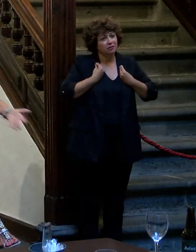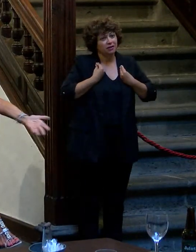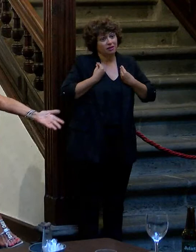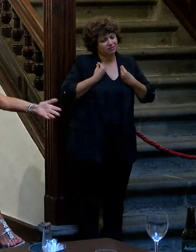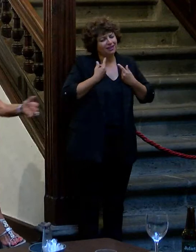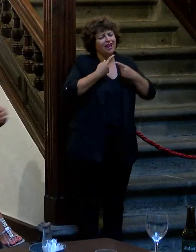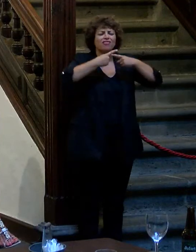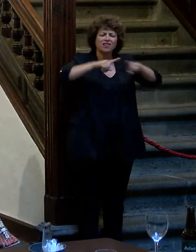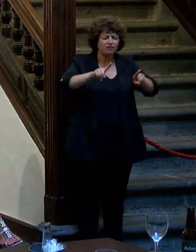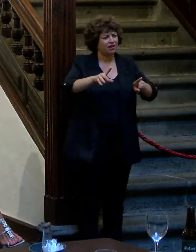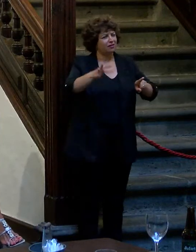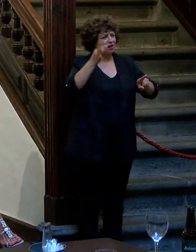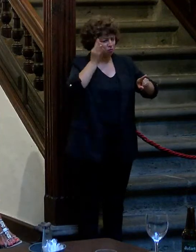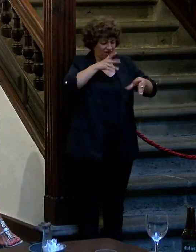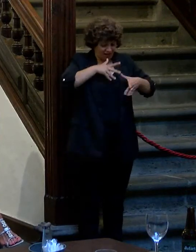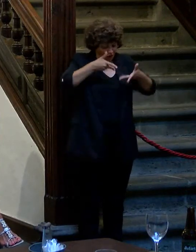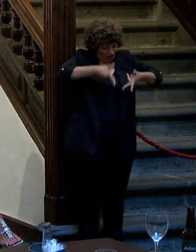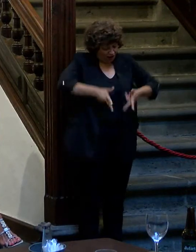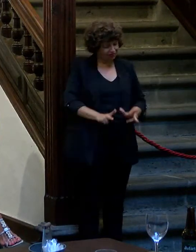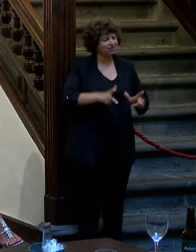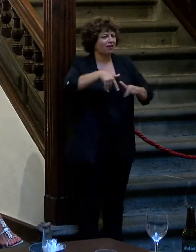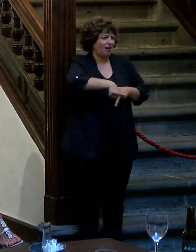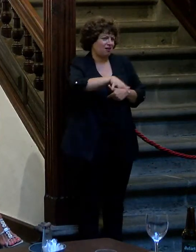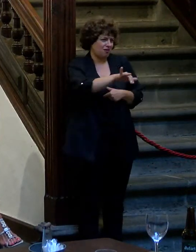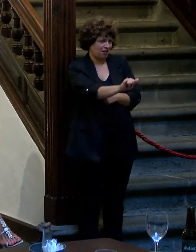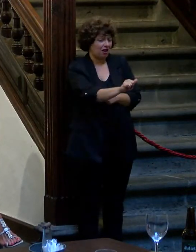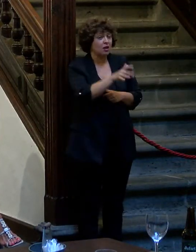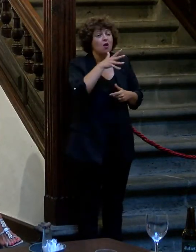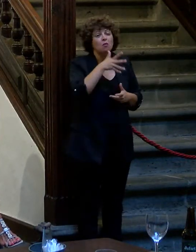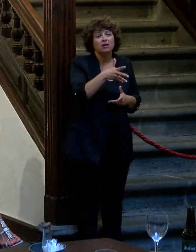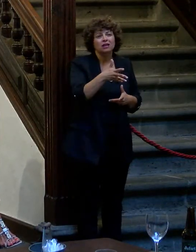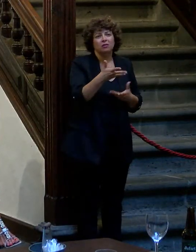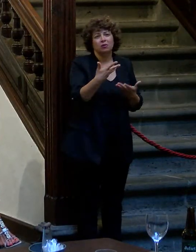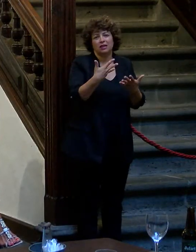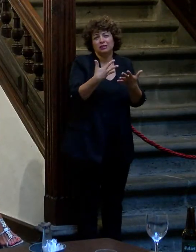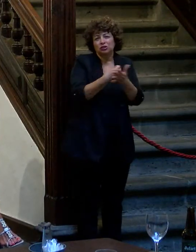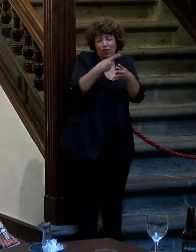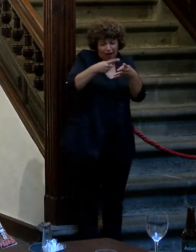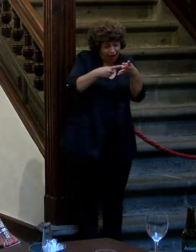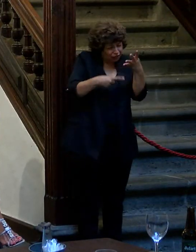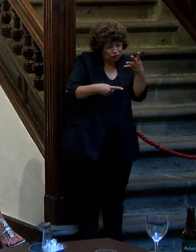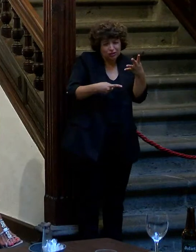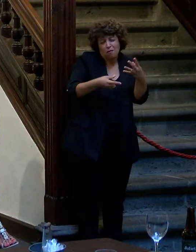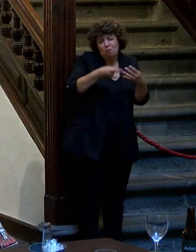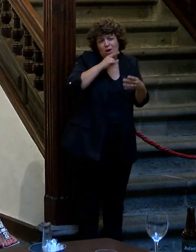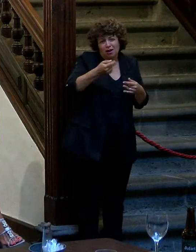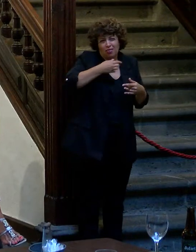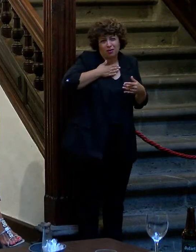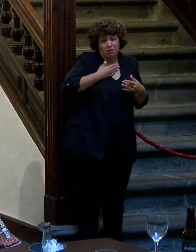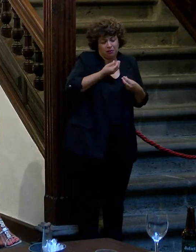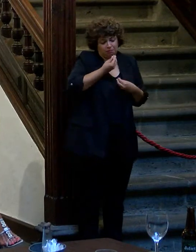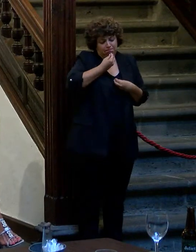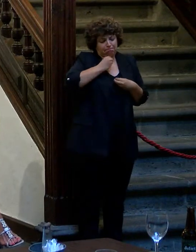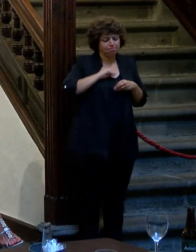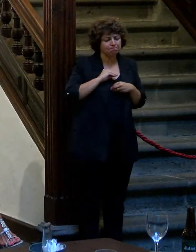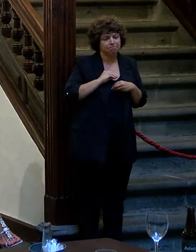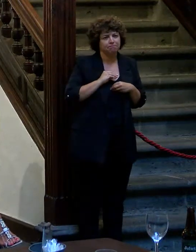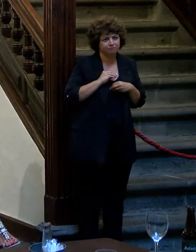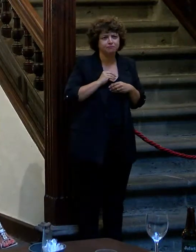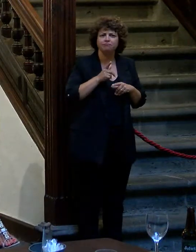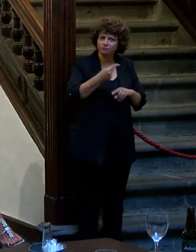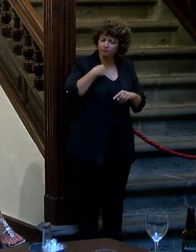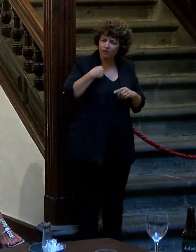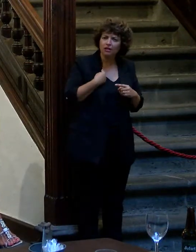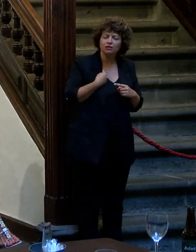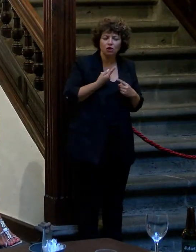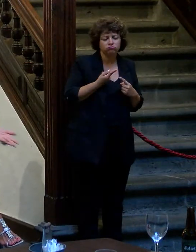hoy aquí sentada con vosotros no sería posible porque se comió todos los marrones de mi vida y lo quise dos veces mucho y las dos